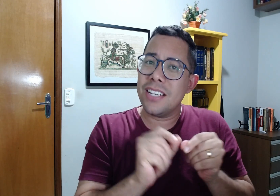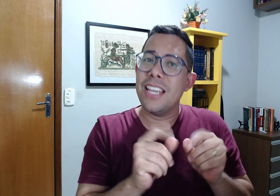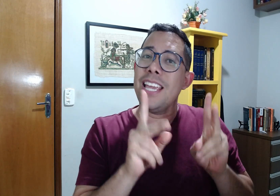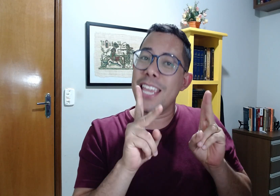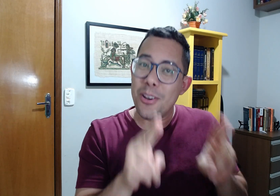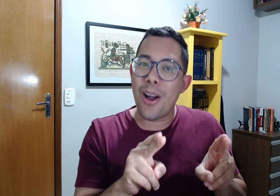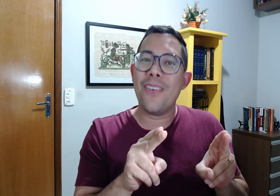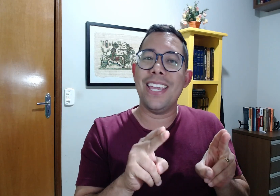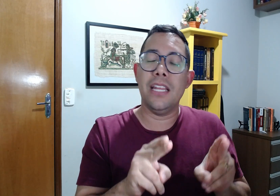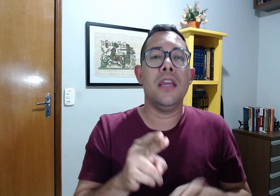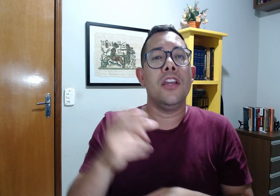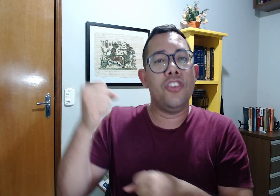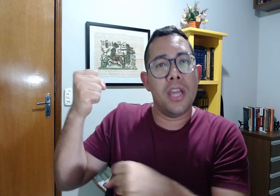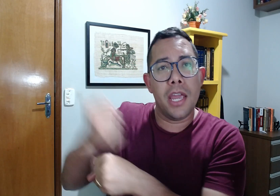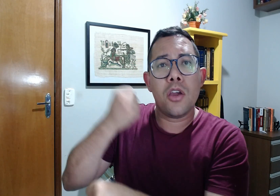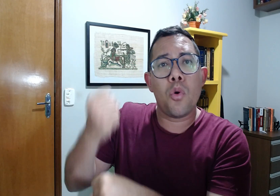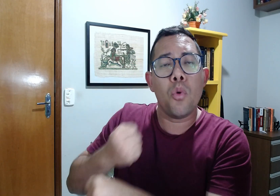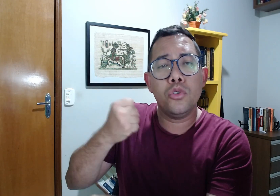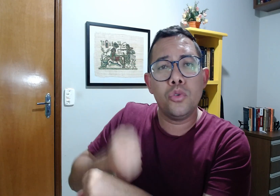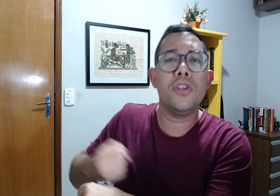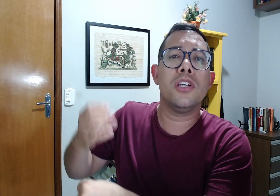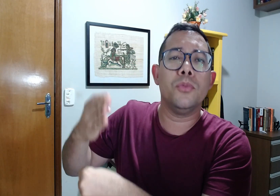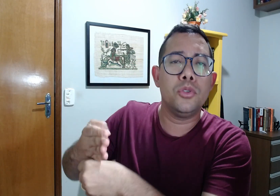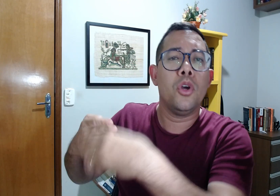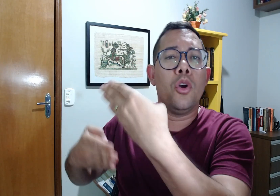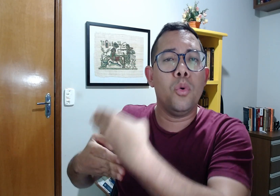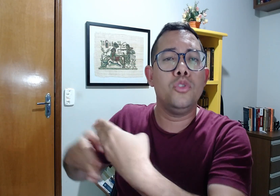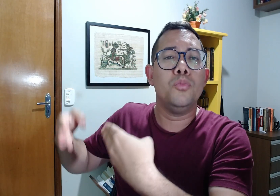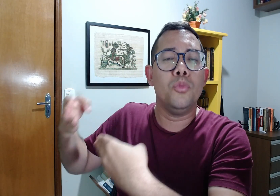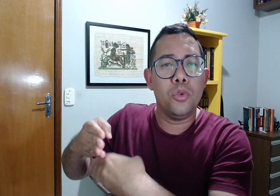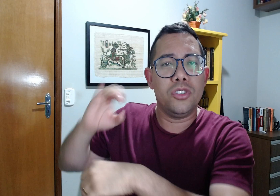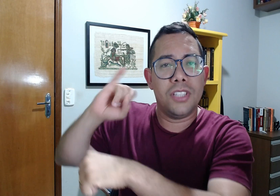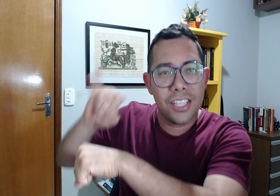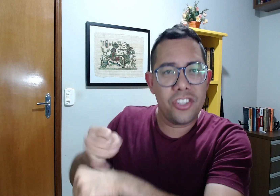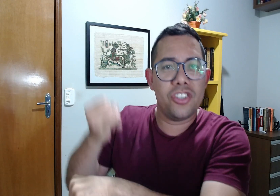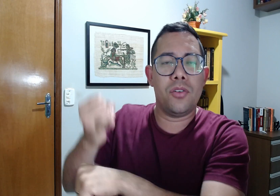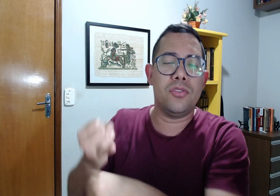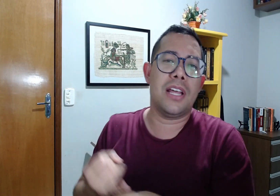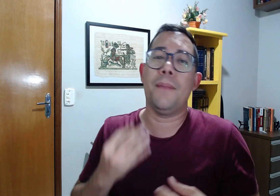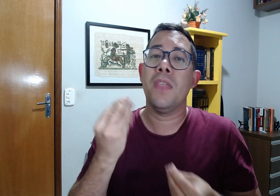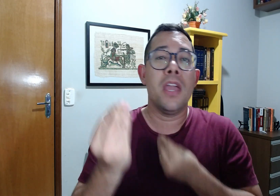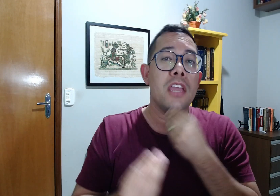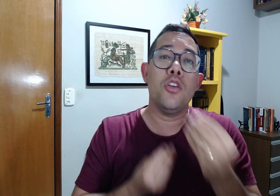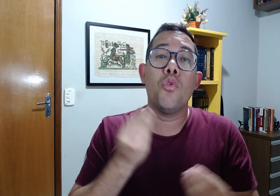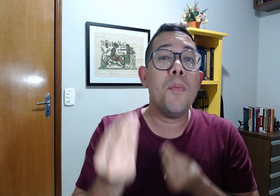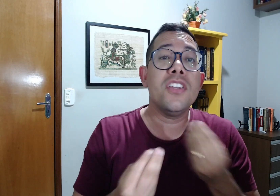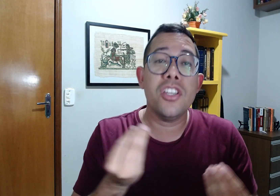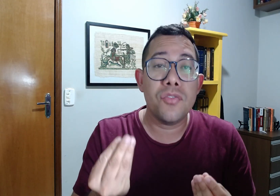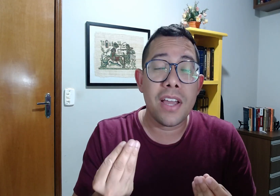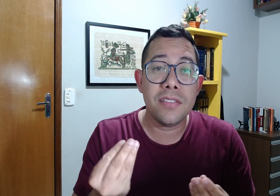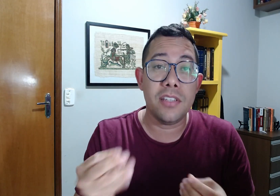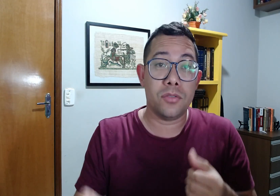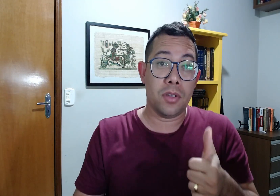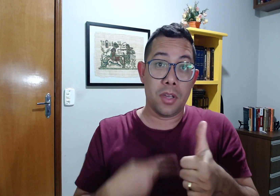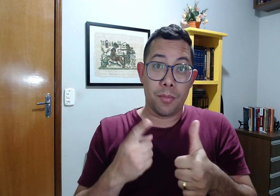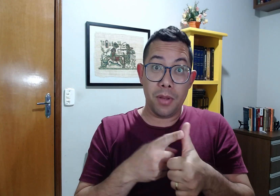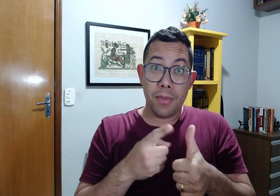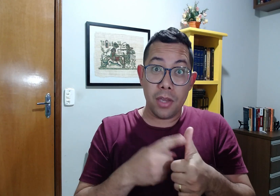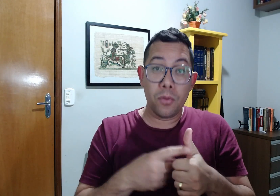igual aí, de reconstruirmos os muros de Jerusalém. E como a gente faz isso? Primeiro,